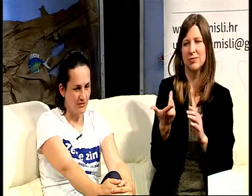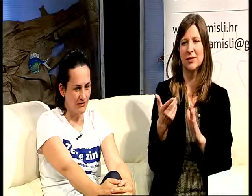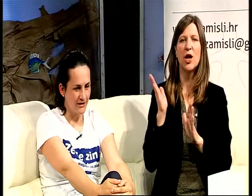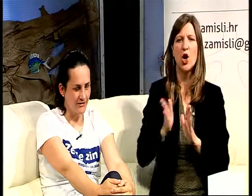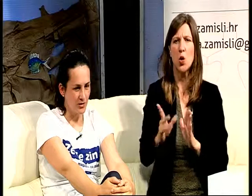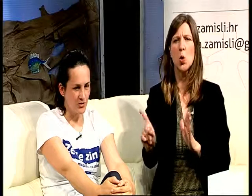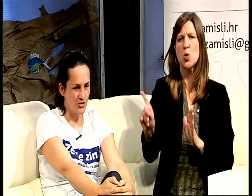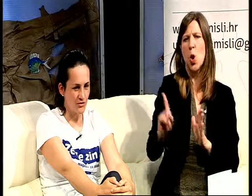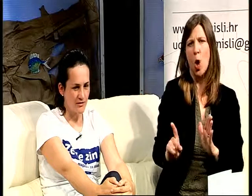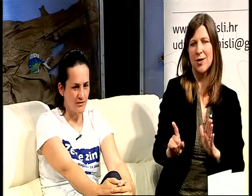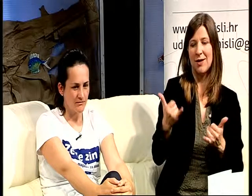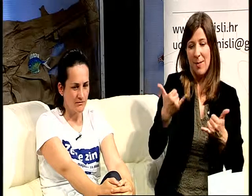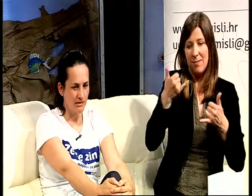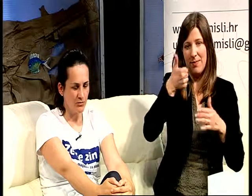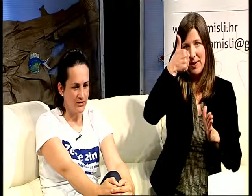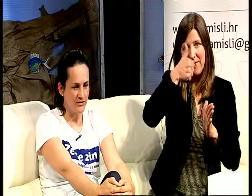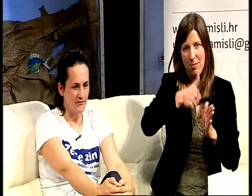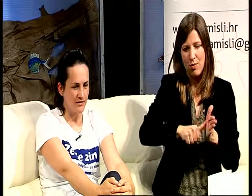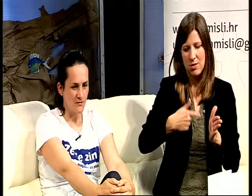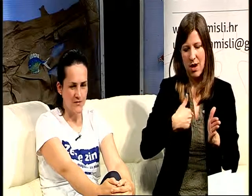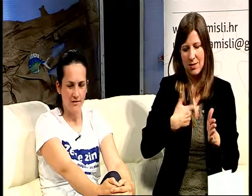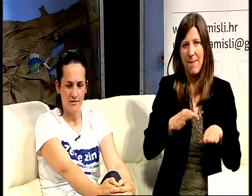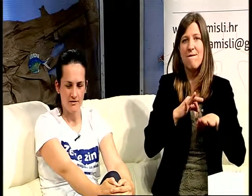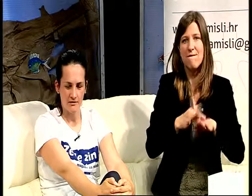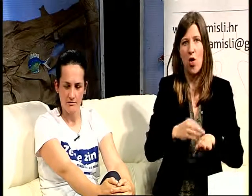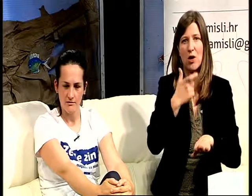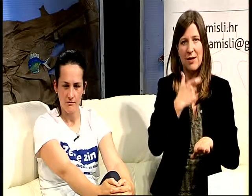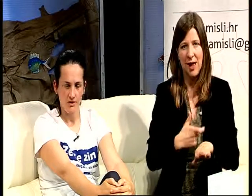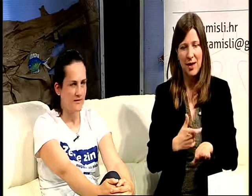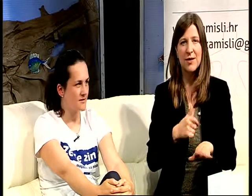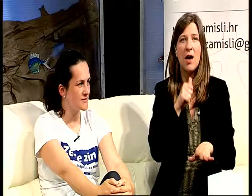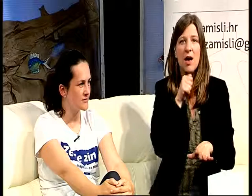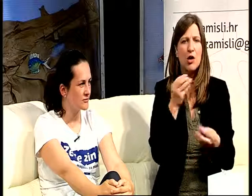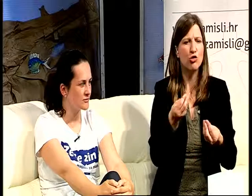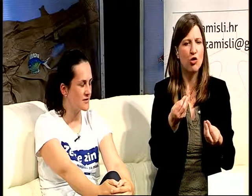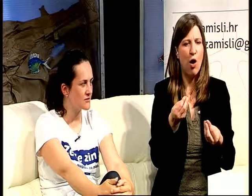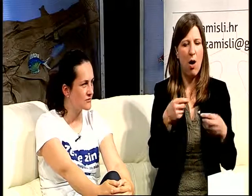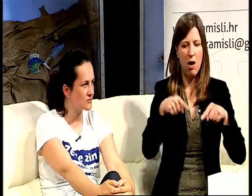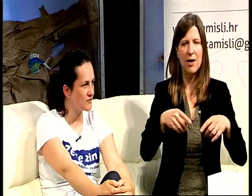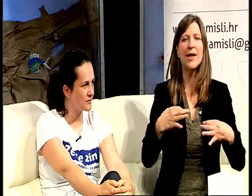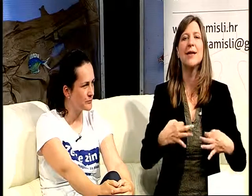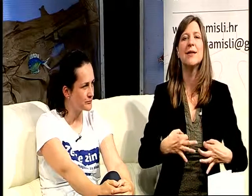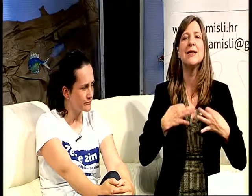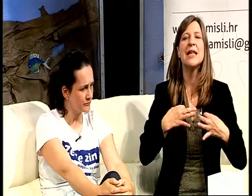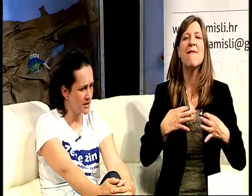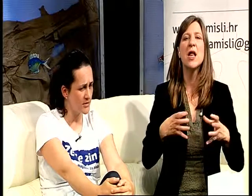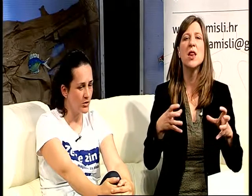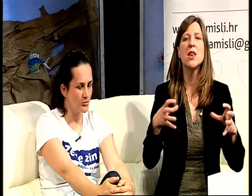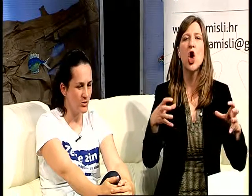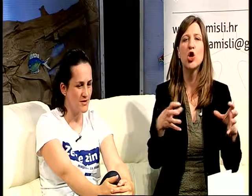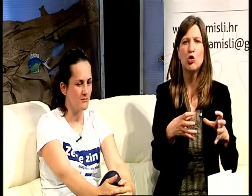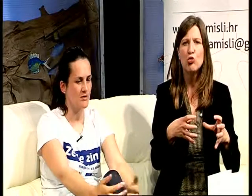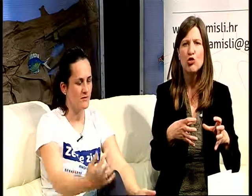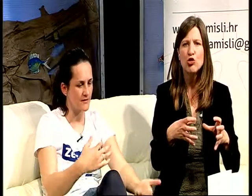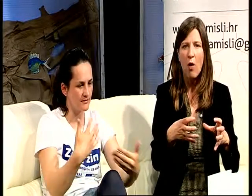tako da malo neobično, ali i poticajno recimo za nas organizacije civilnog društva, da